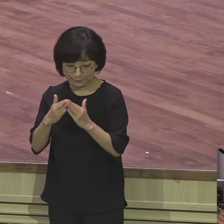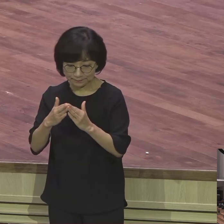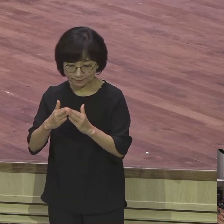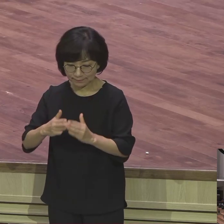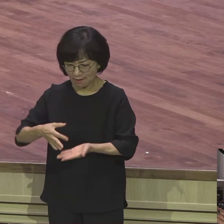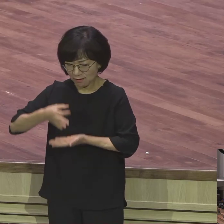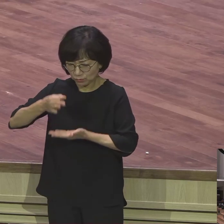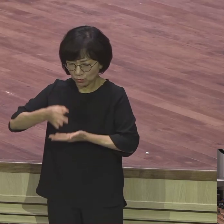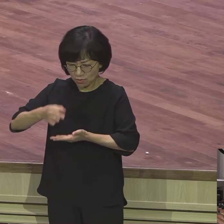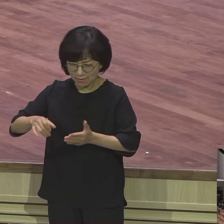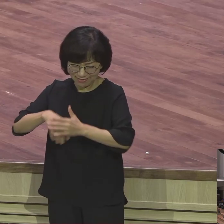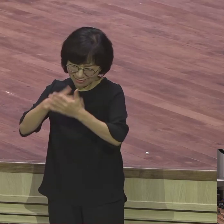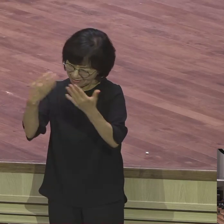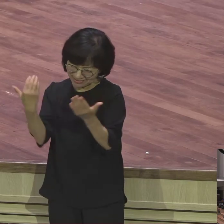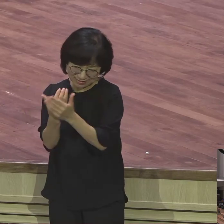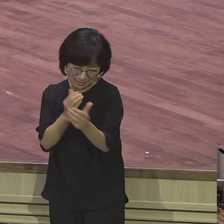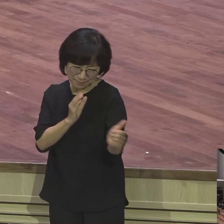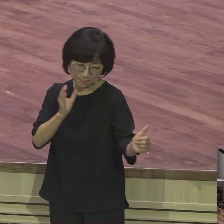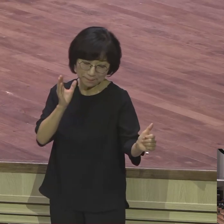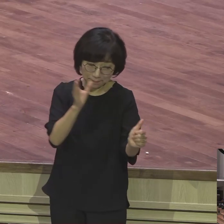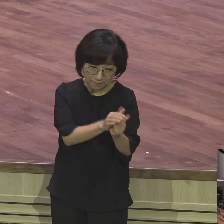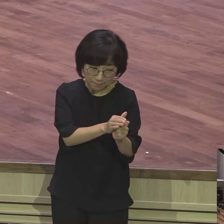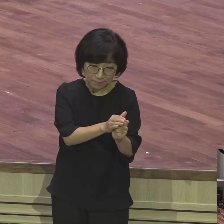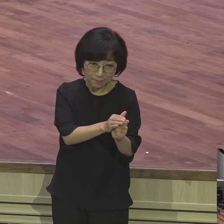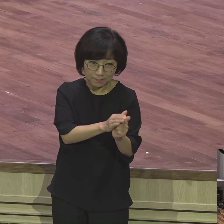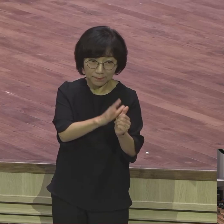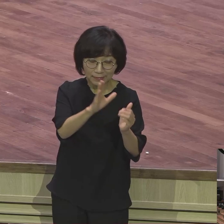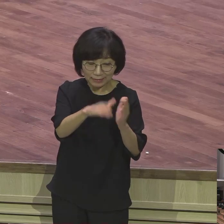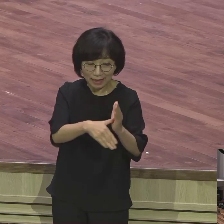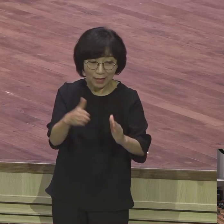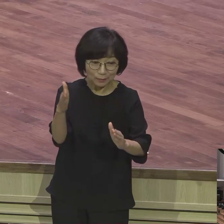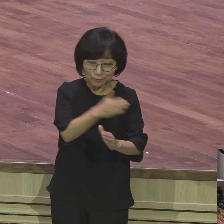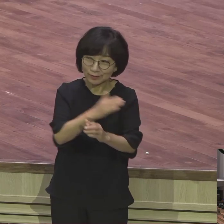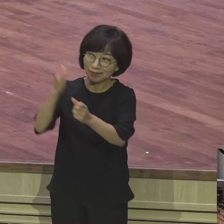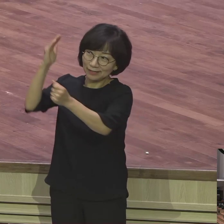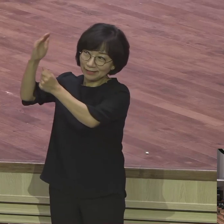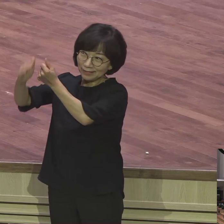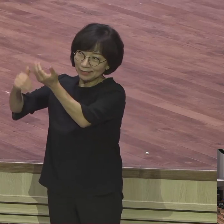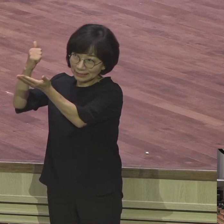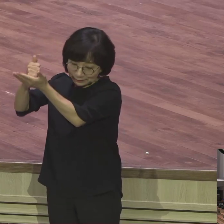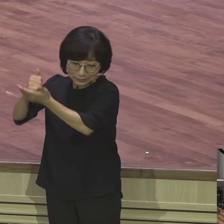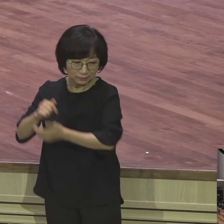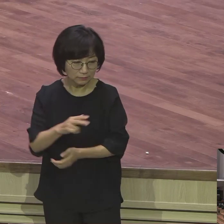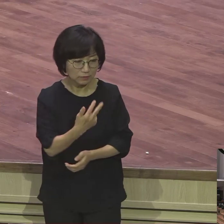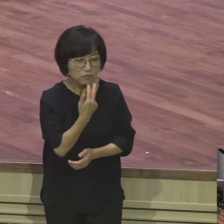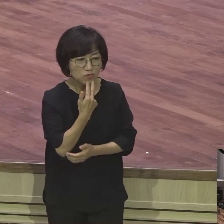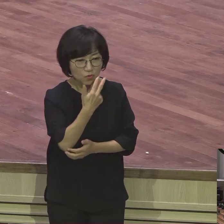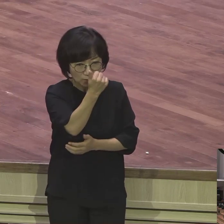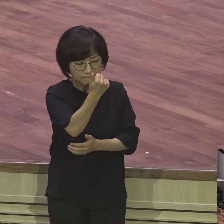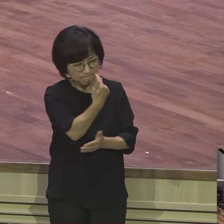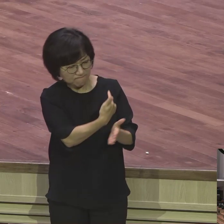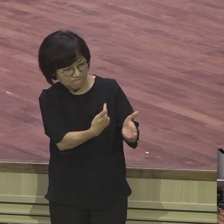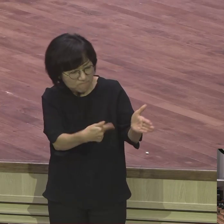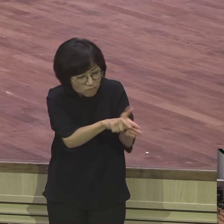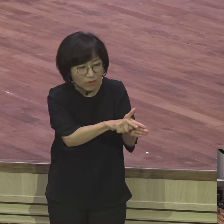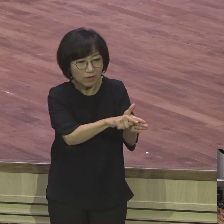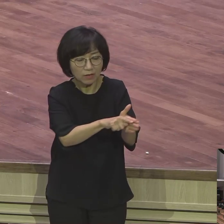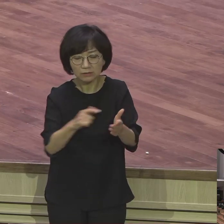주관한 때부터 요하여께서 요셉을 위하여 그 애급 사람의 집에 복을 내리심으로 요하의 복이 그